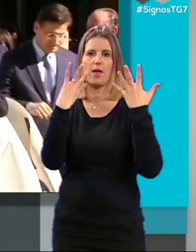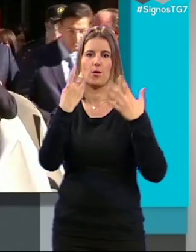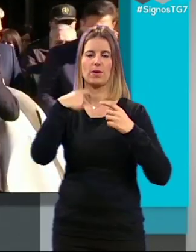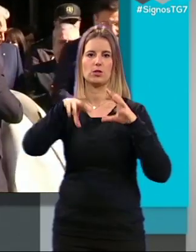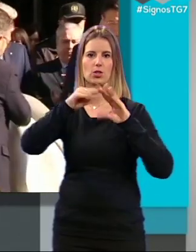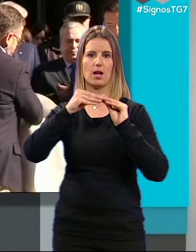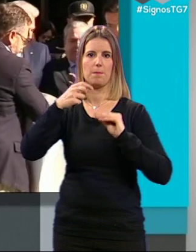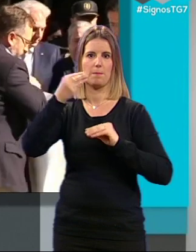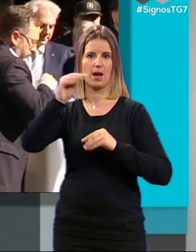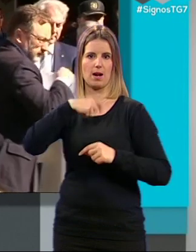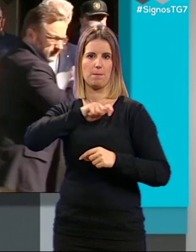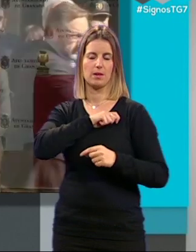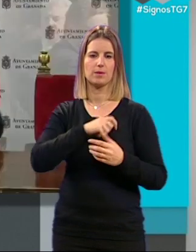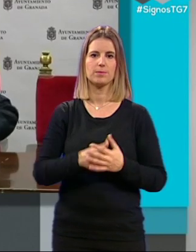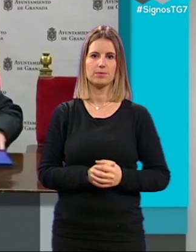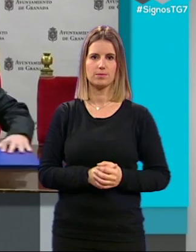España.